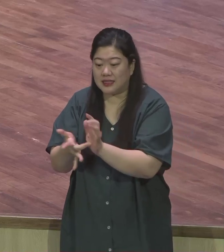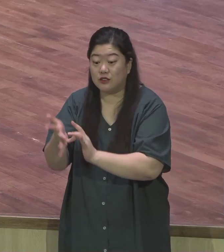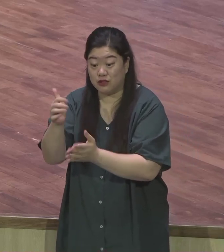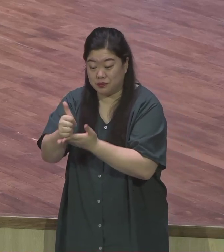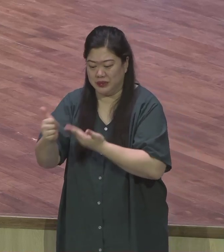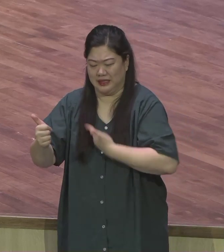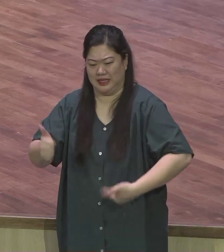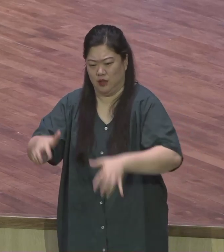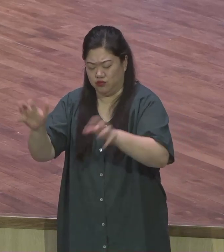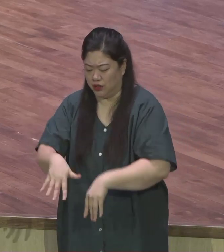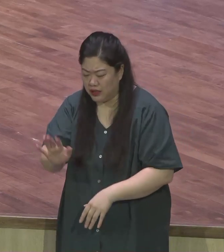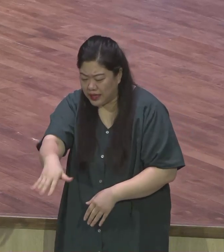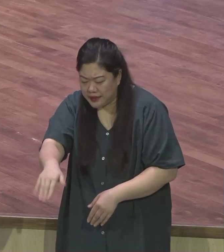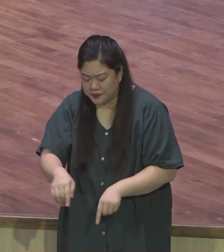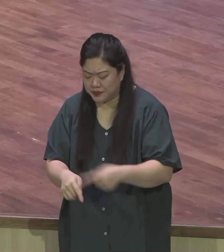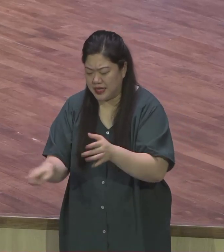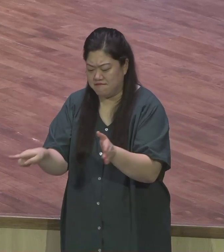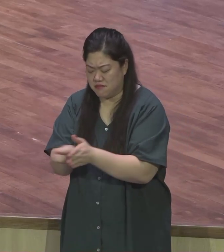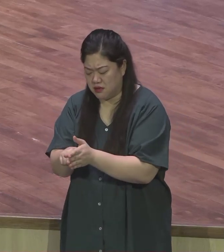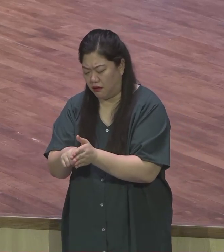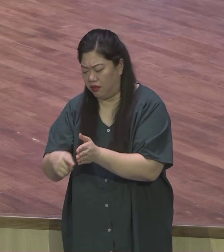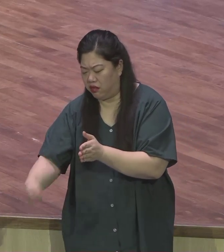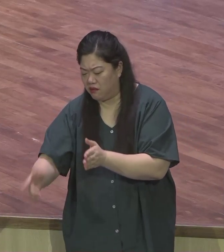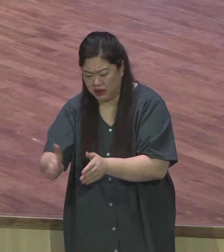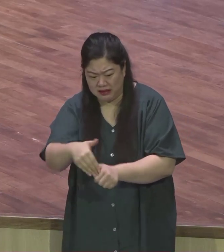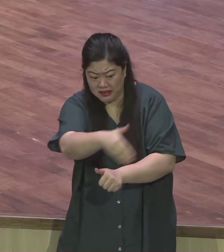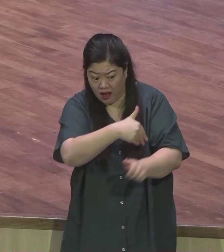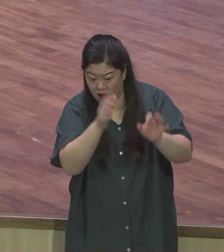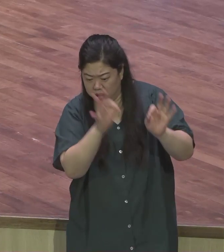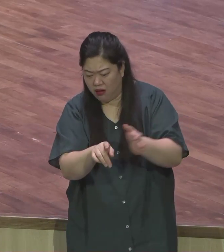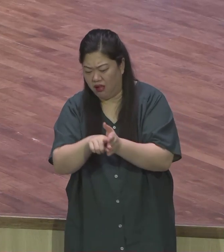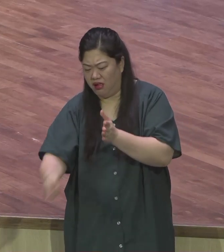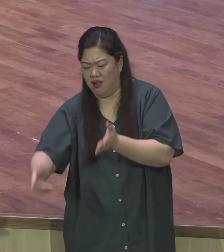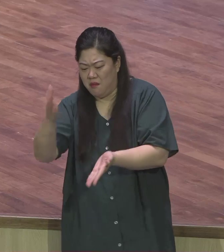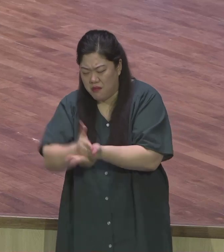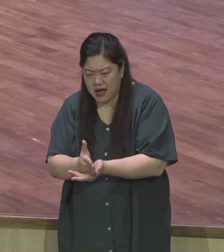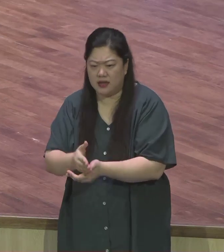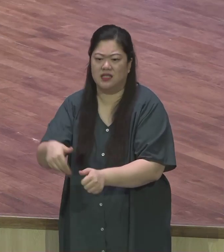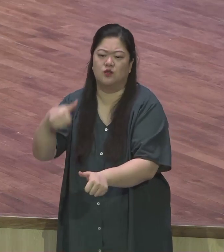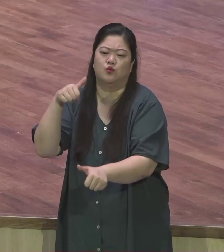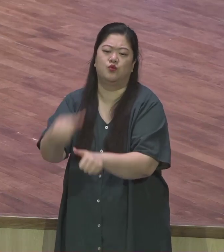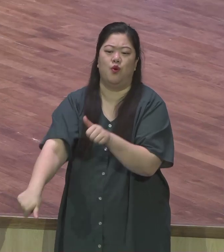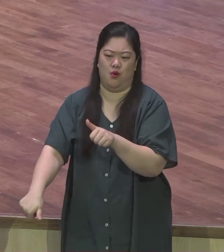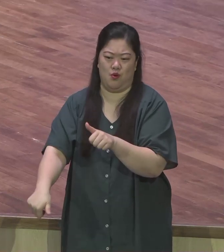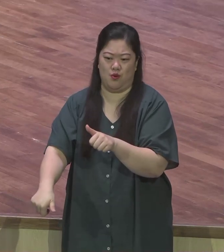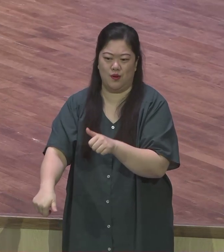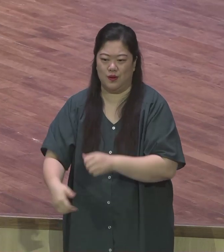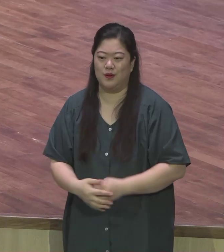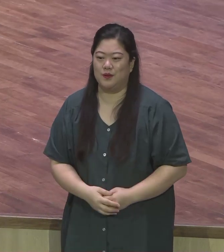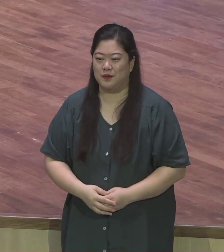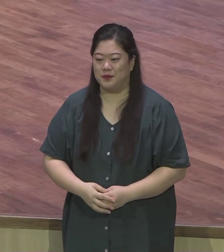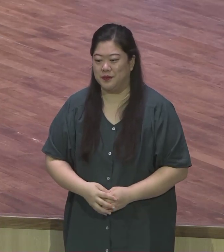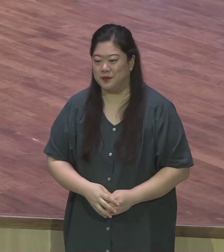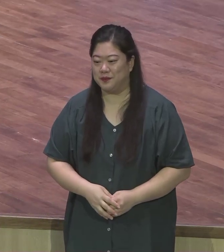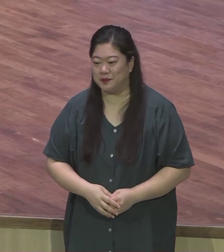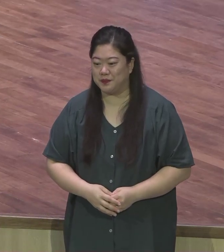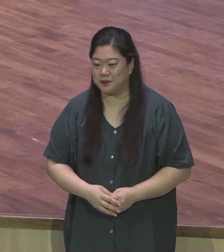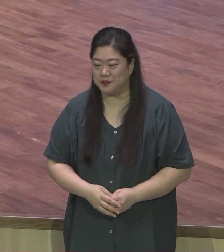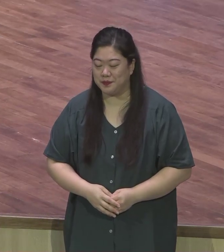갖출 수 있도록 더 굳건하게 제자들을 세워나가는 그런 건면의 말씀인 것입니다 특별히 사람의